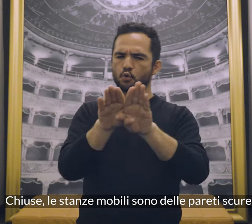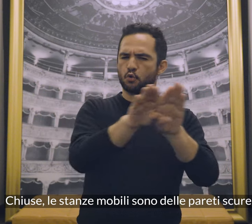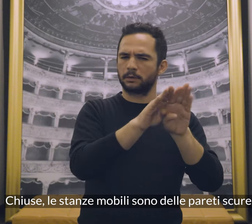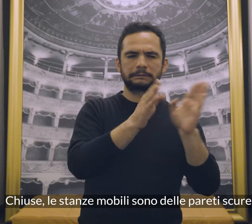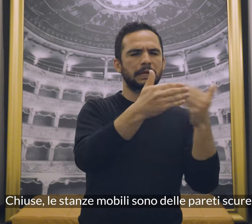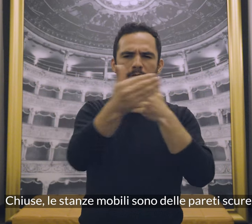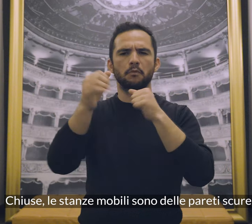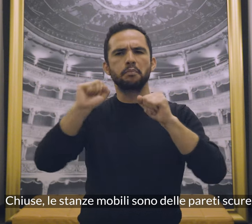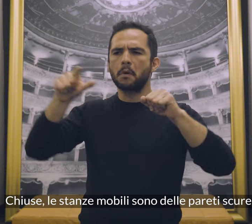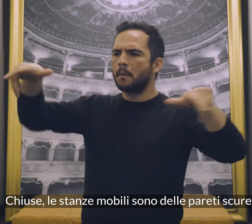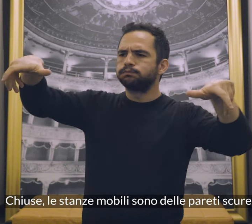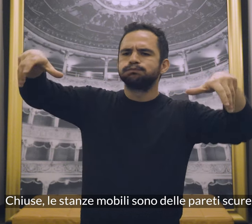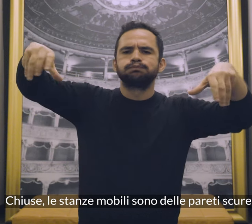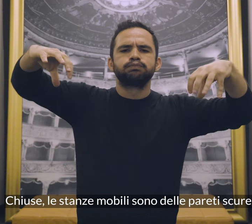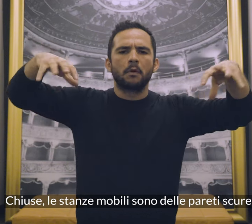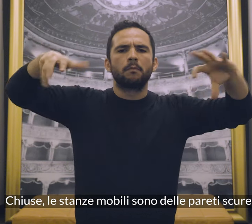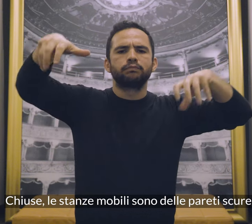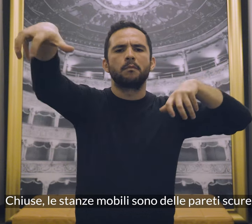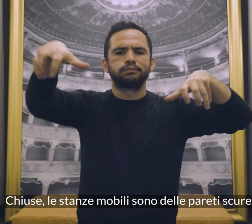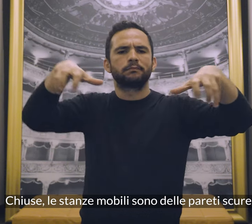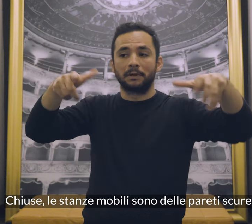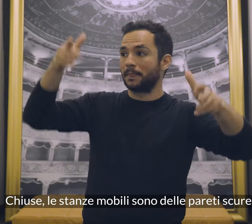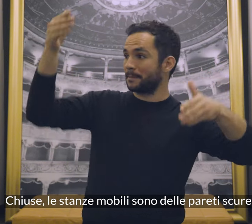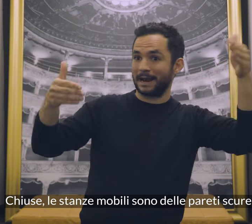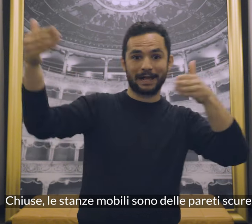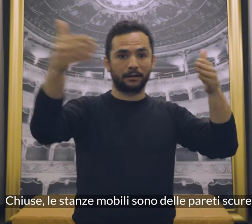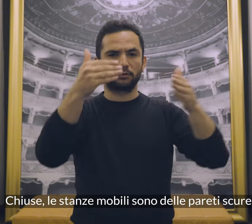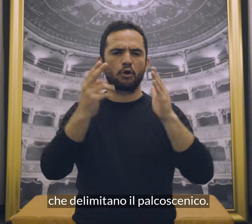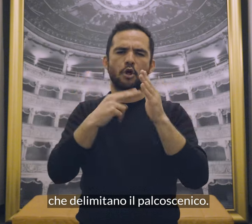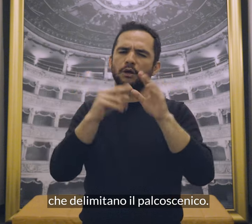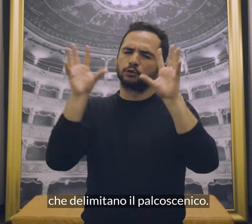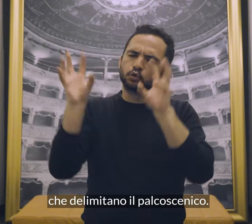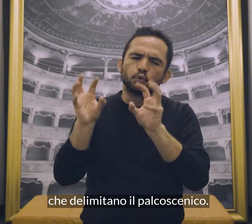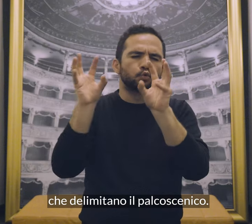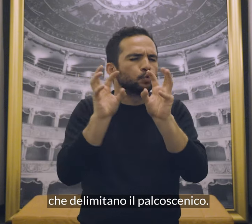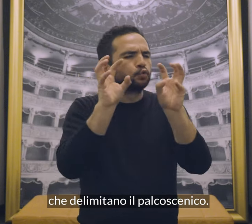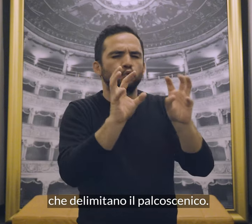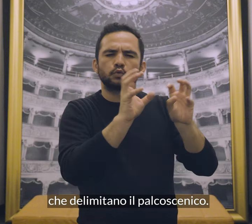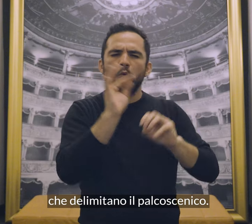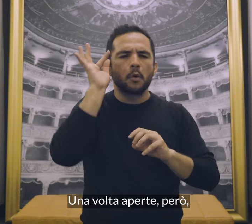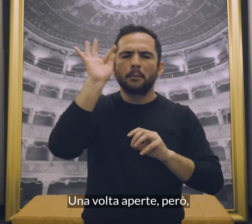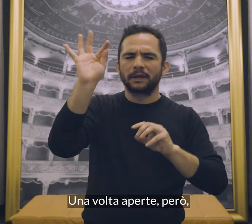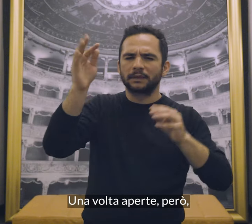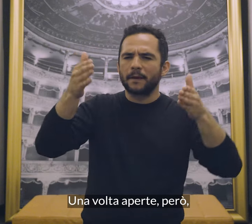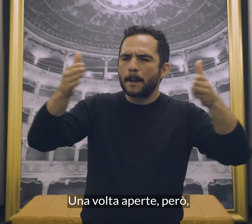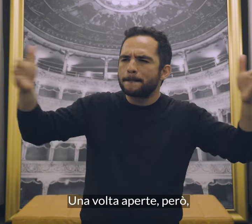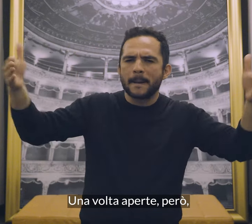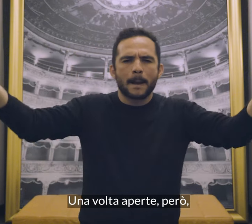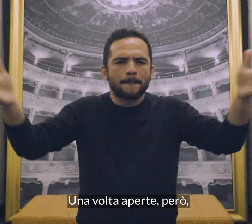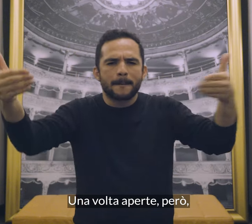Chiuse, le stanze mobili sono delle pareti scure che delimitano il palcoscenico. Una volta aperte,